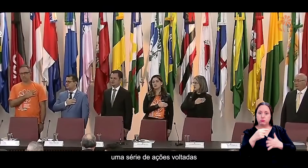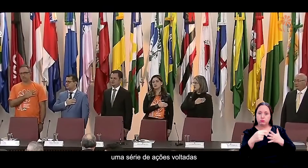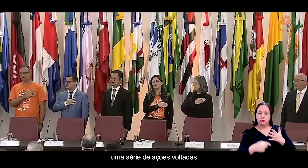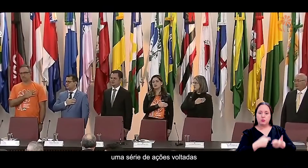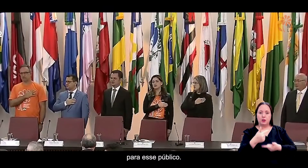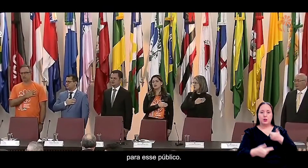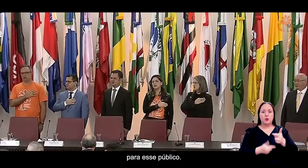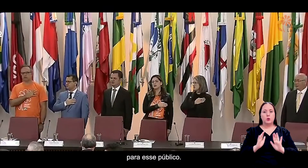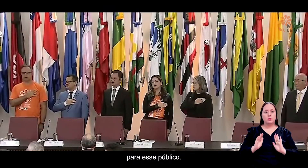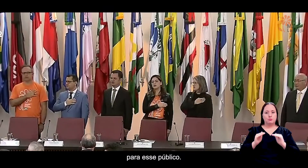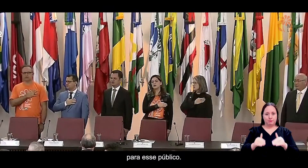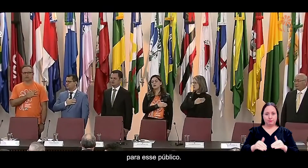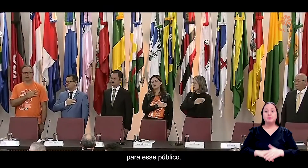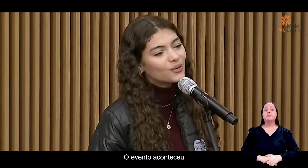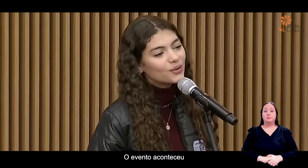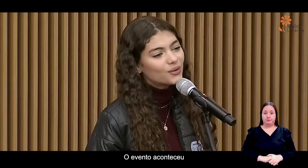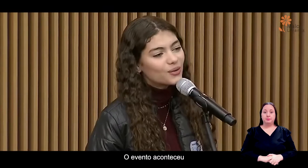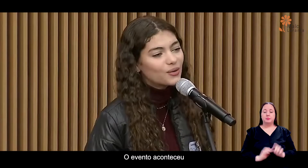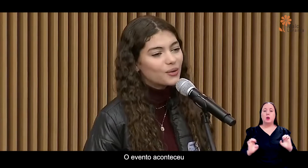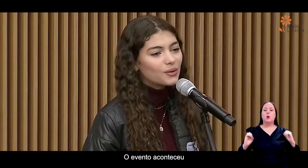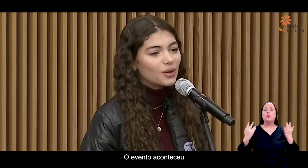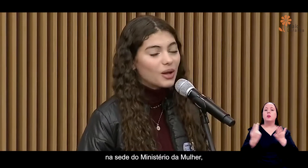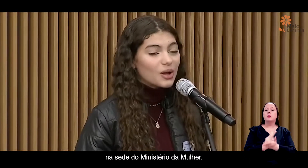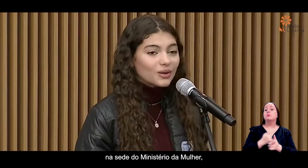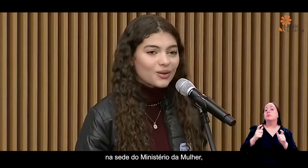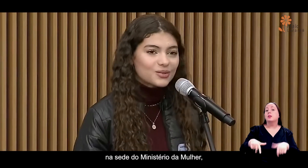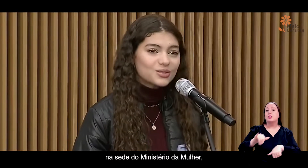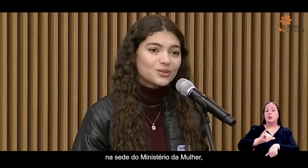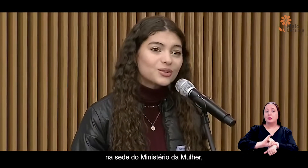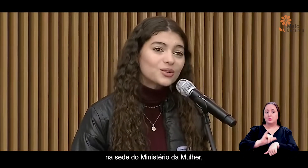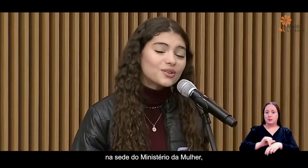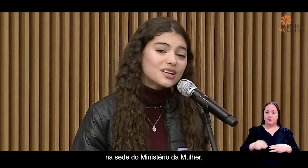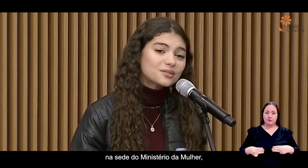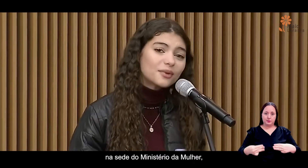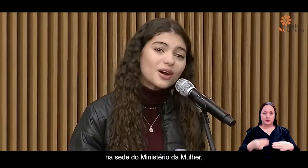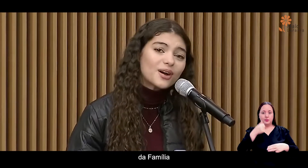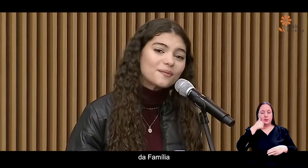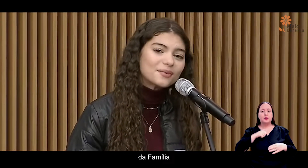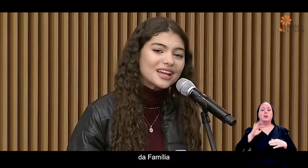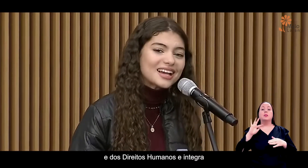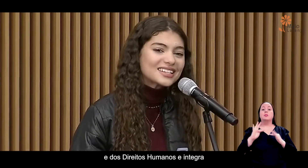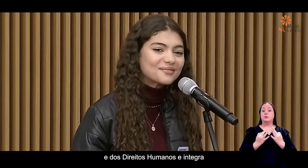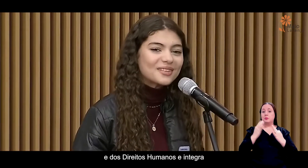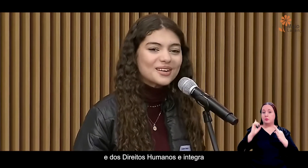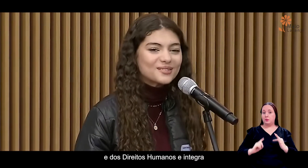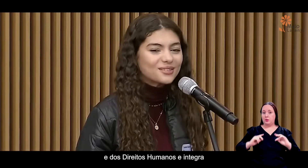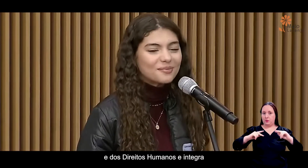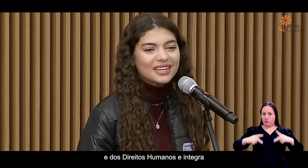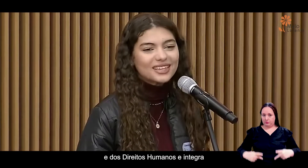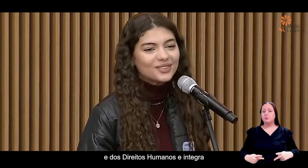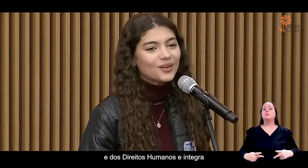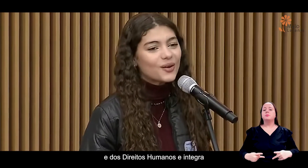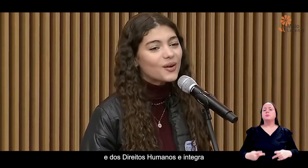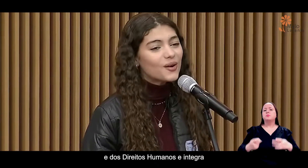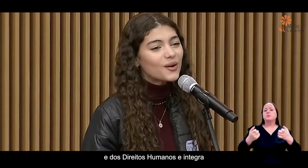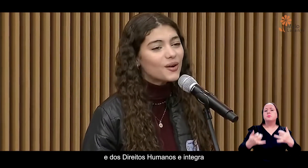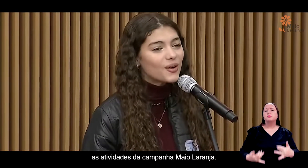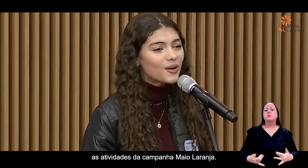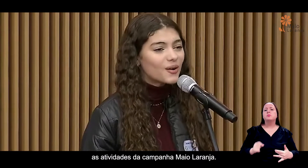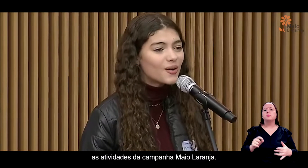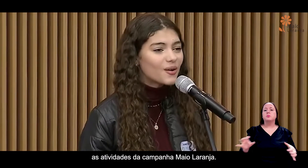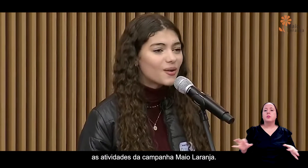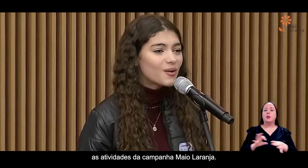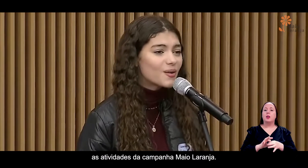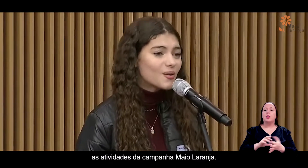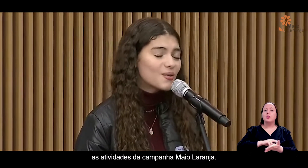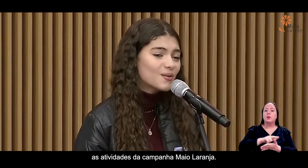ações voltadas para esse público. O evento aconteceu na sede do Ministério da Mulher, da Família e dos Direitos Humanos e integra